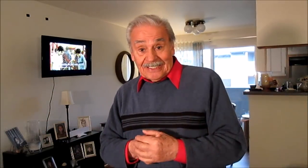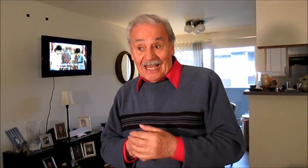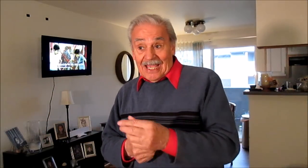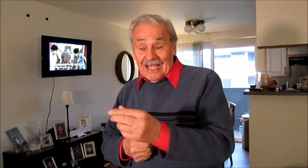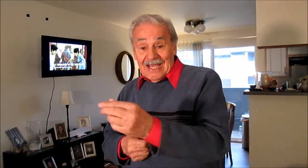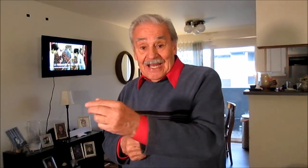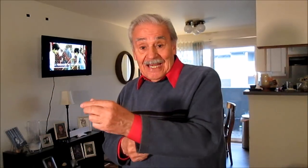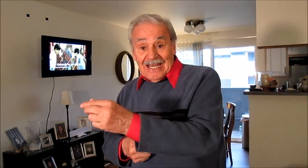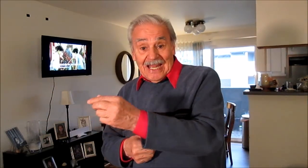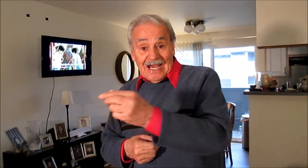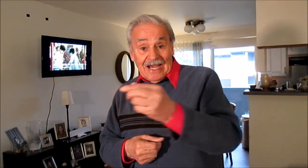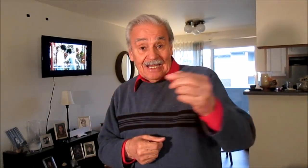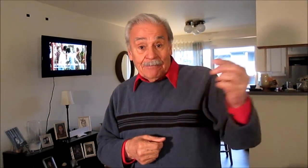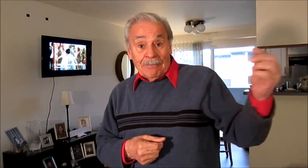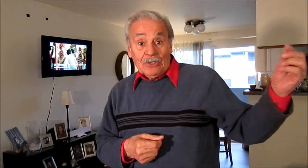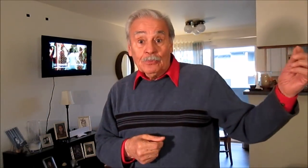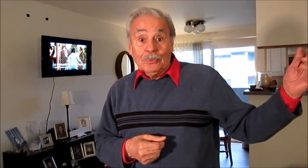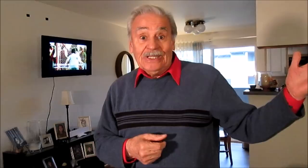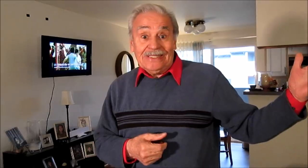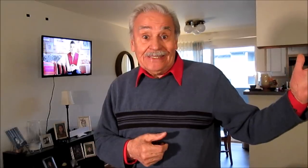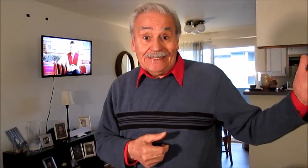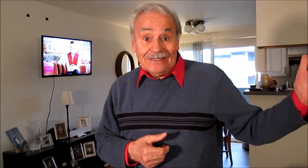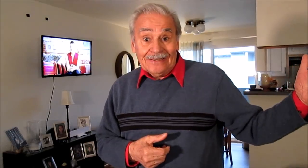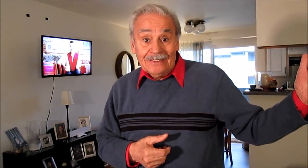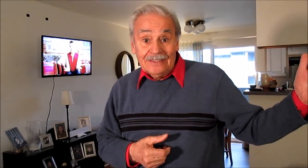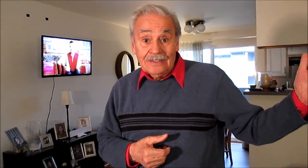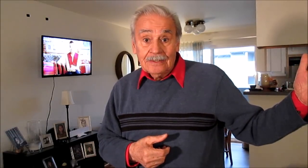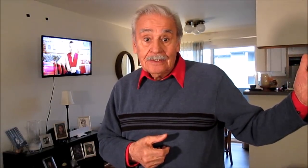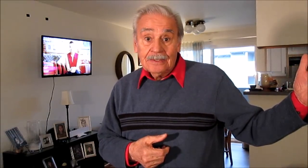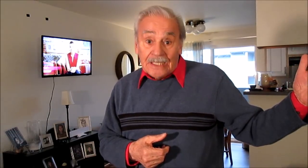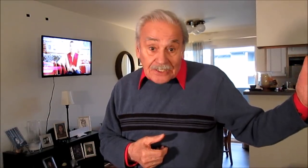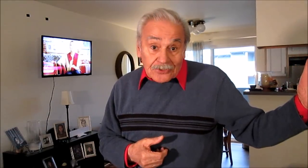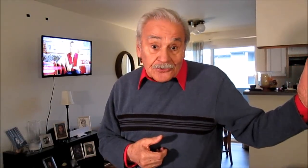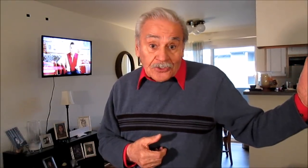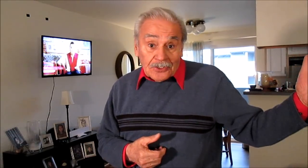trae la Manupuliti? ¿Estos son?